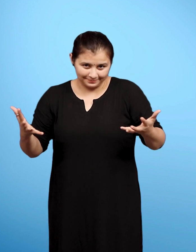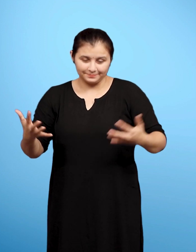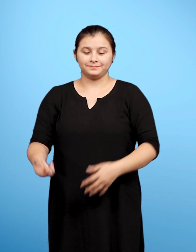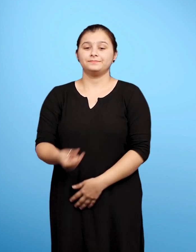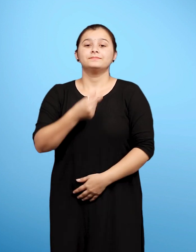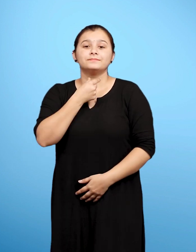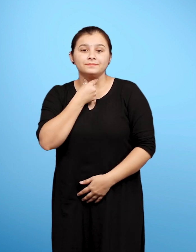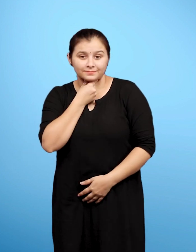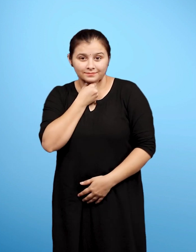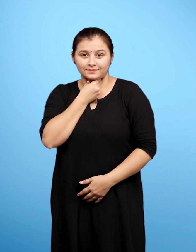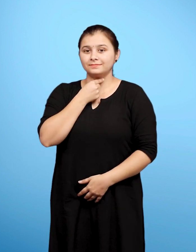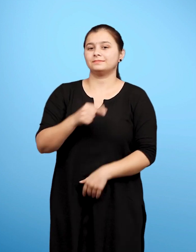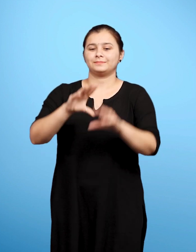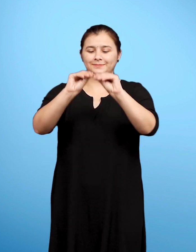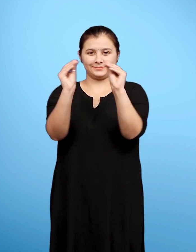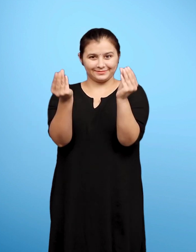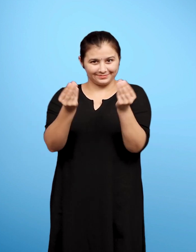ग मूर्ती